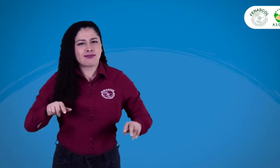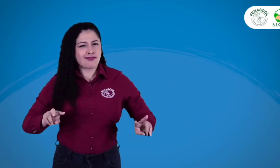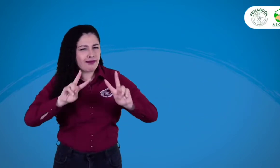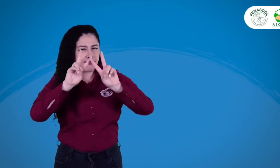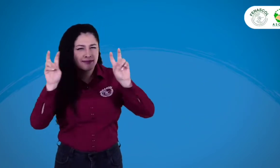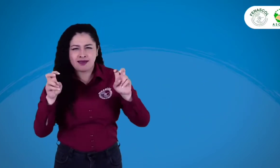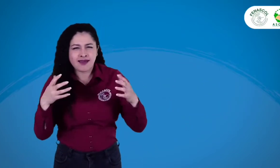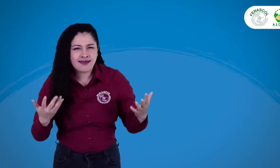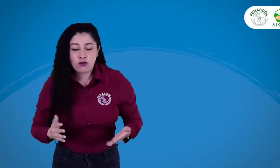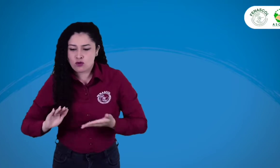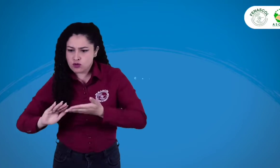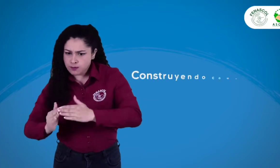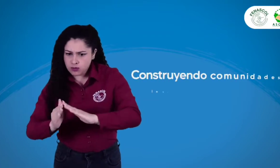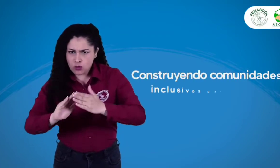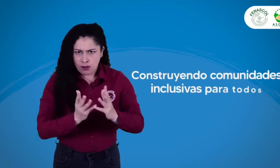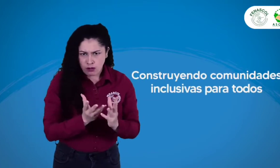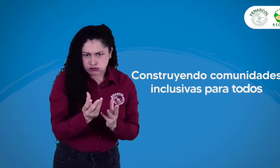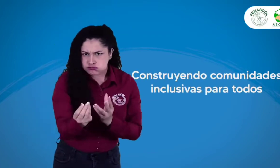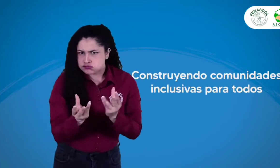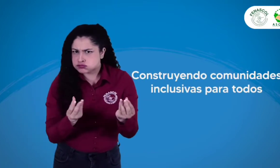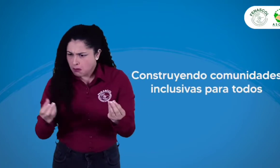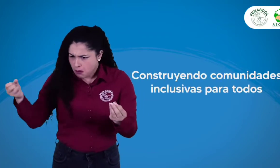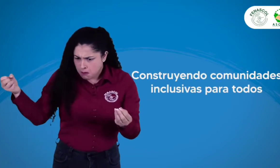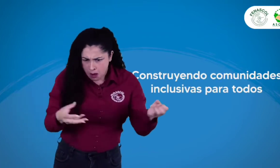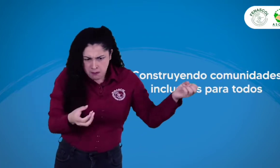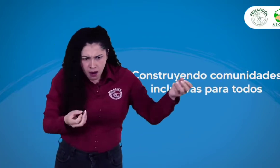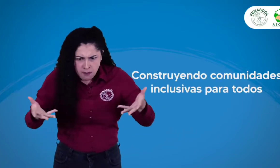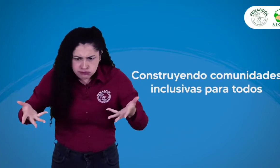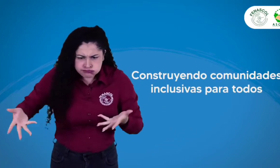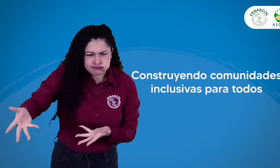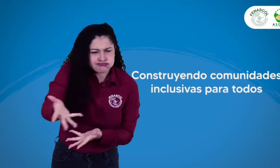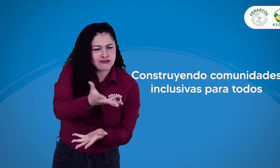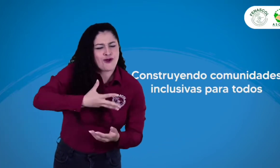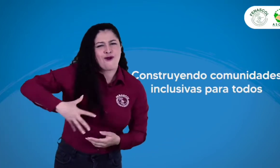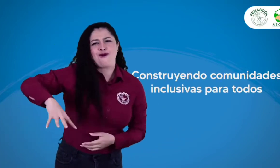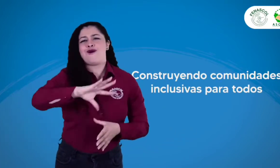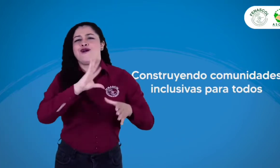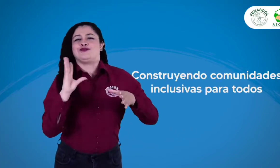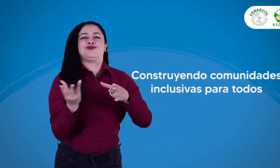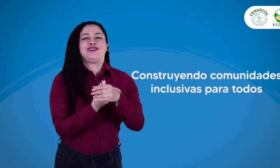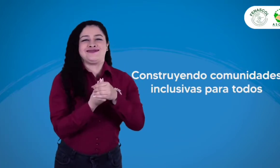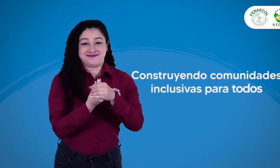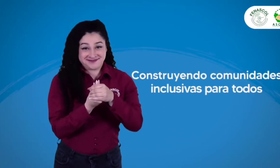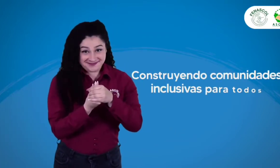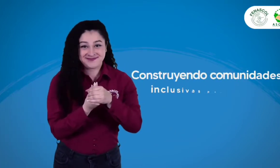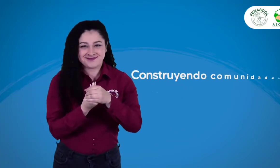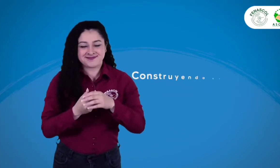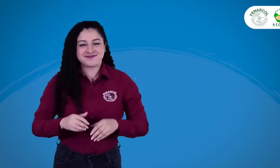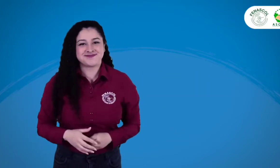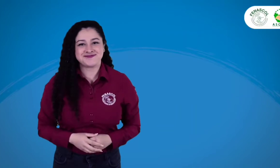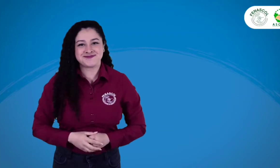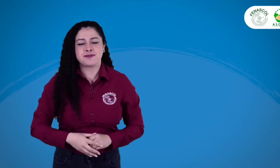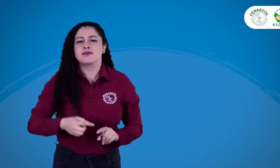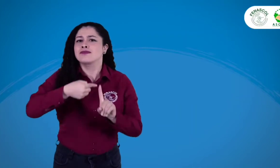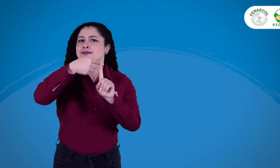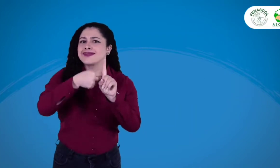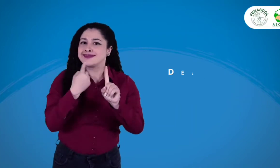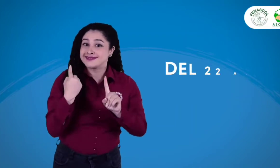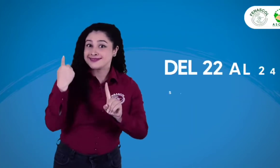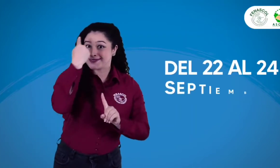bajo la consigna Construyendo Comunidades Inclusivas para Todos, se realizará la